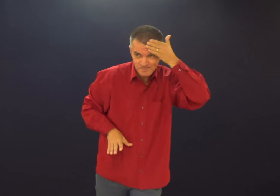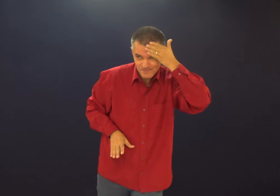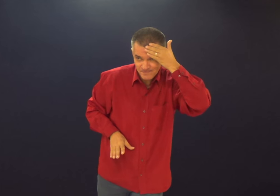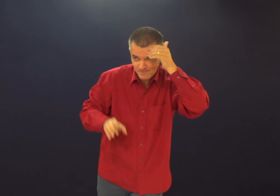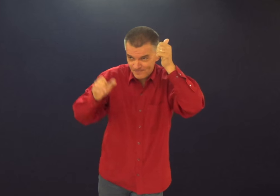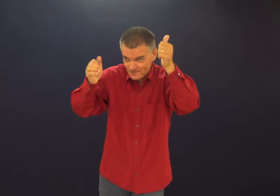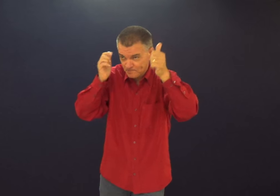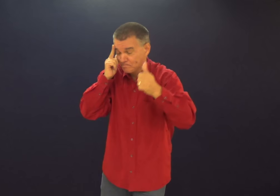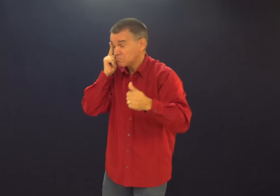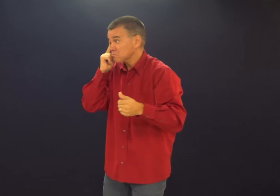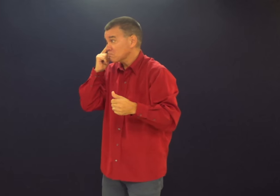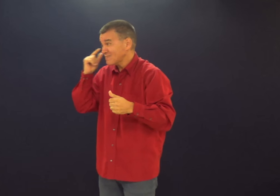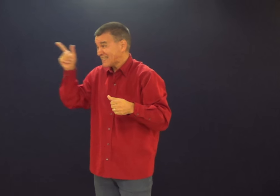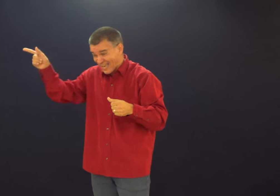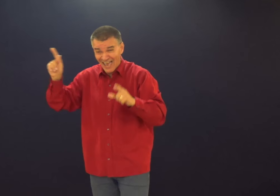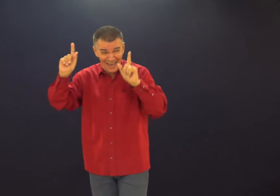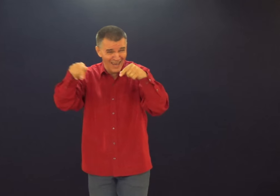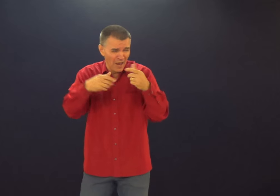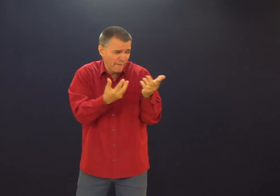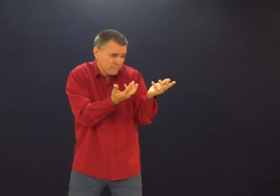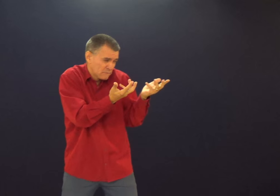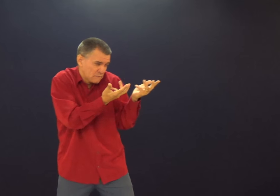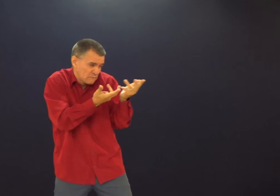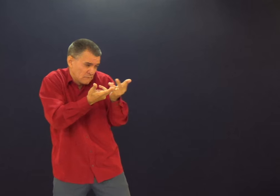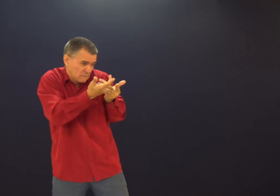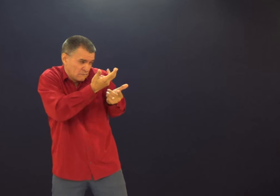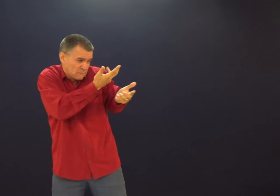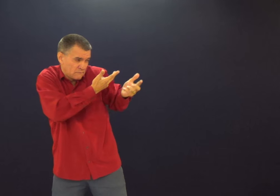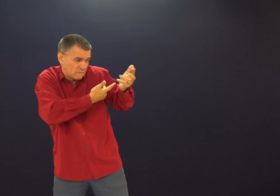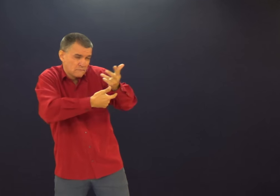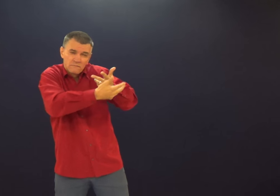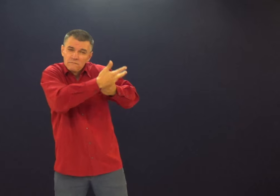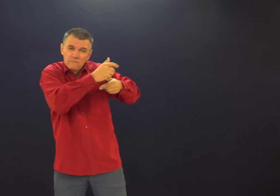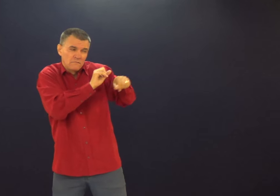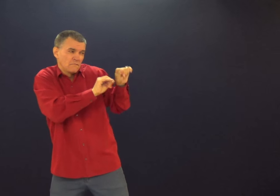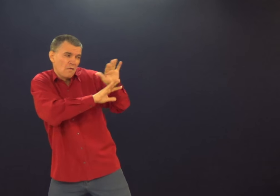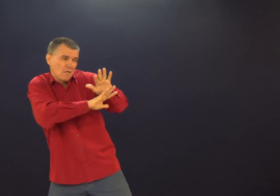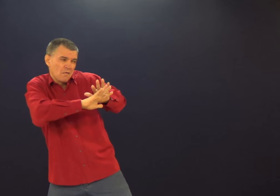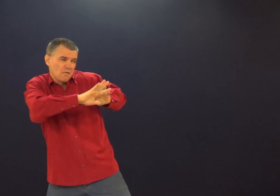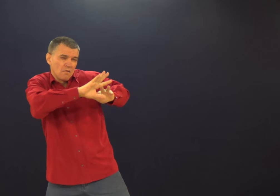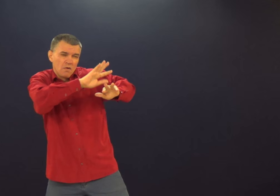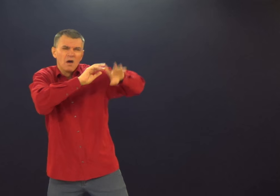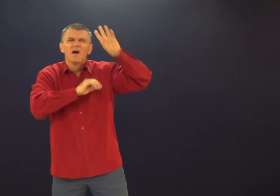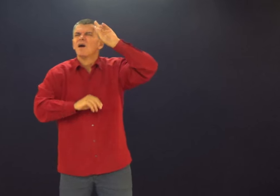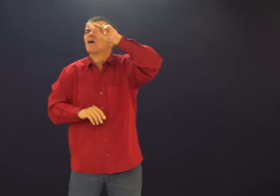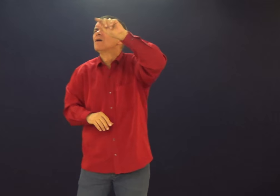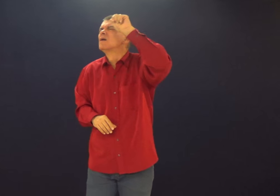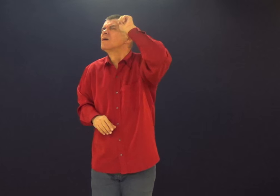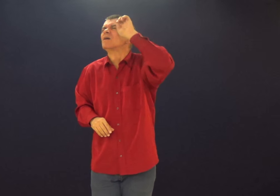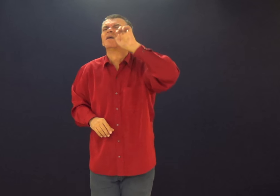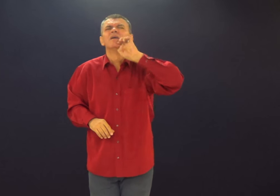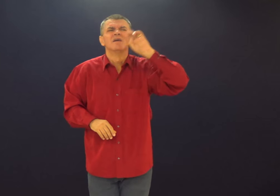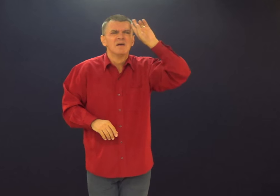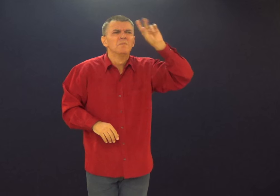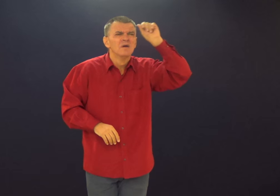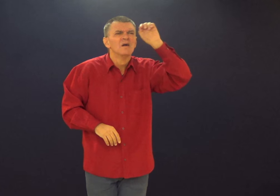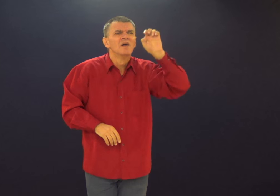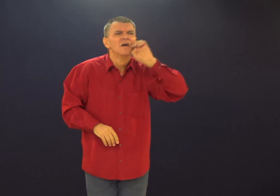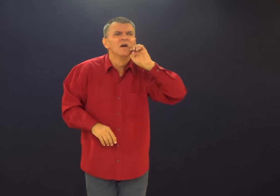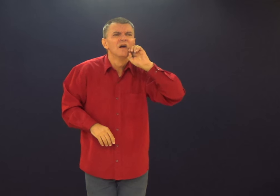a aparência dele continua a mesma. Então, a gente deve procurar os sinais que mais cabem nas situações. Lembra de Adão e Eva?